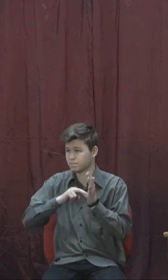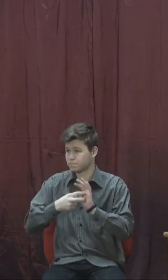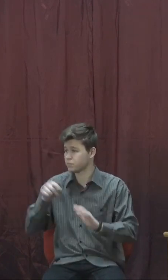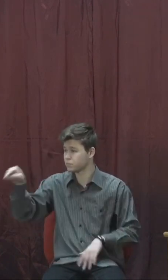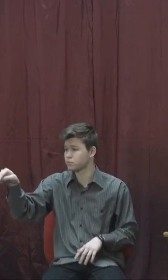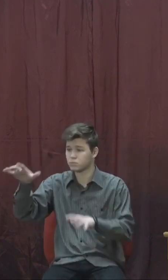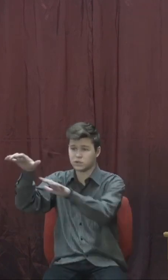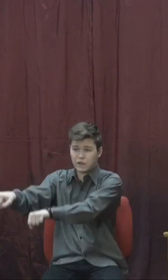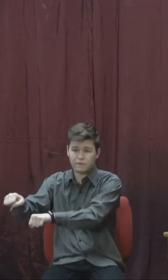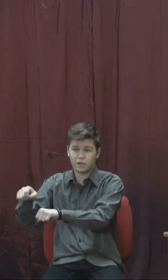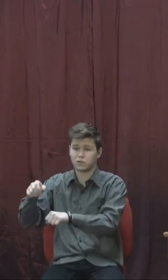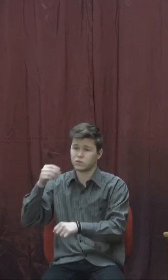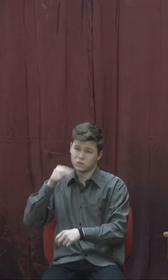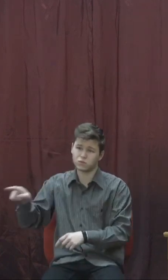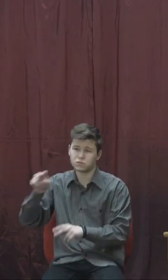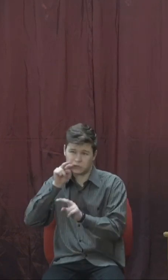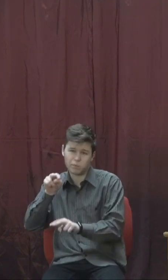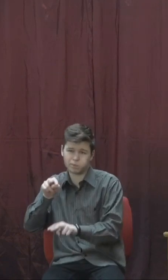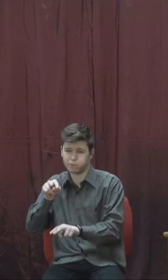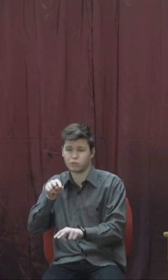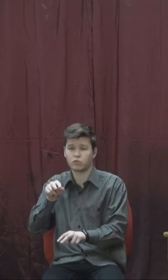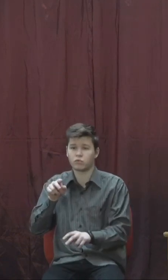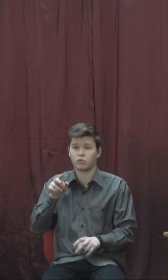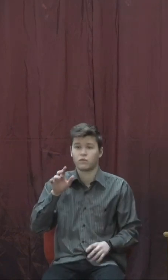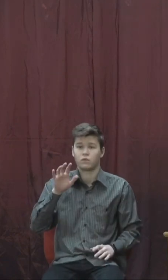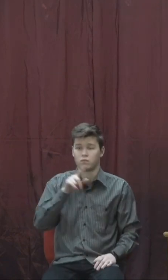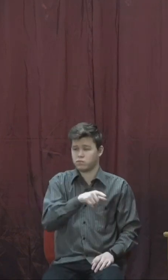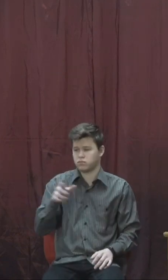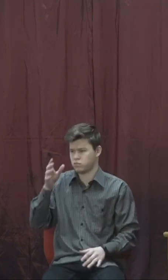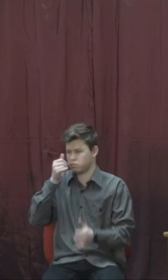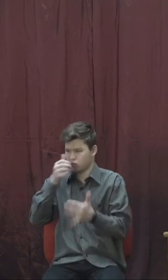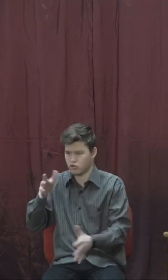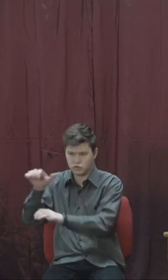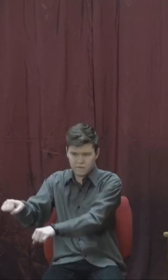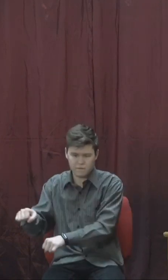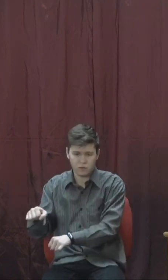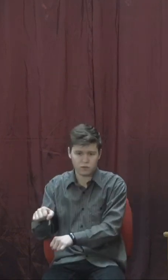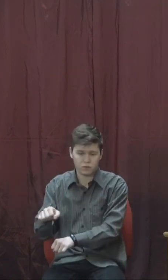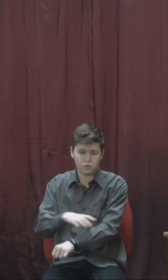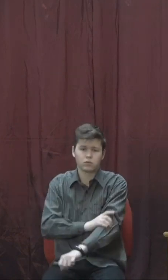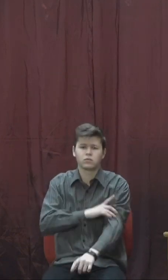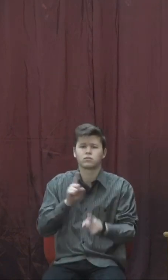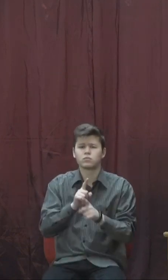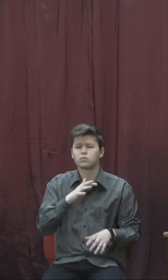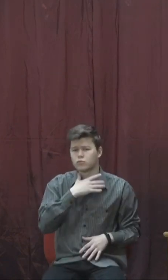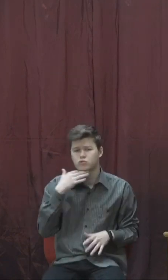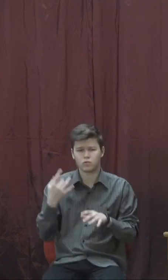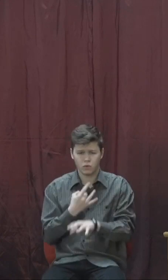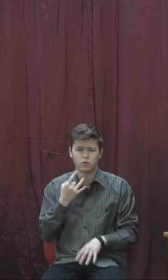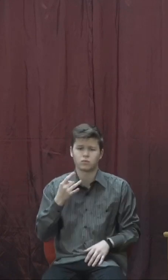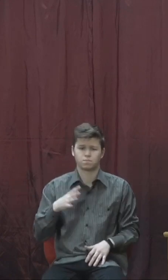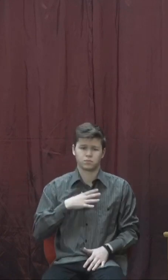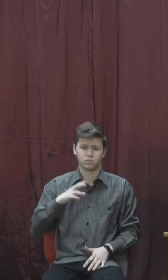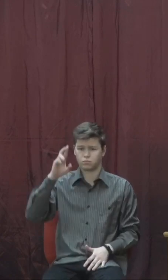цей ворог, чигає ця небезпека». І не один раз ізраїльського царя Бог беріг через